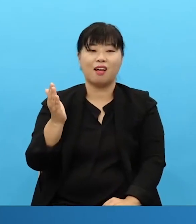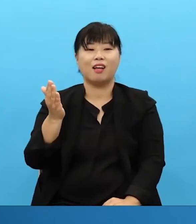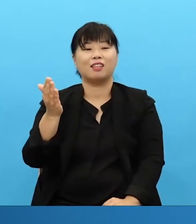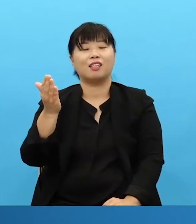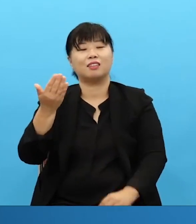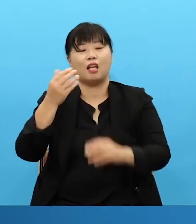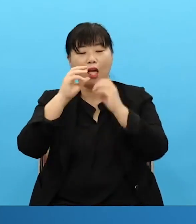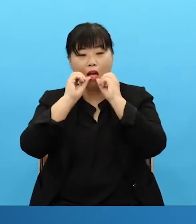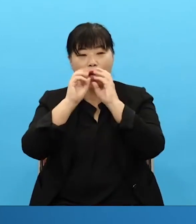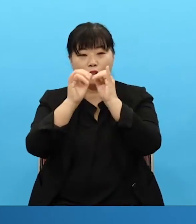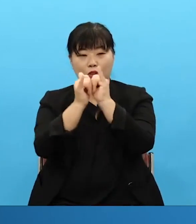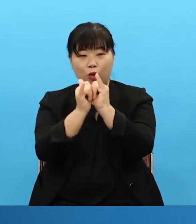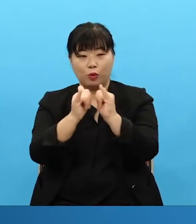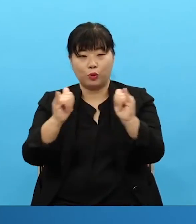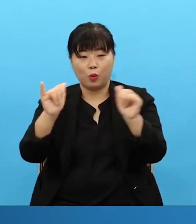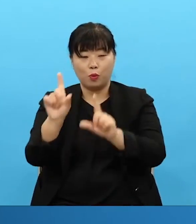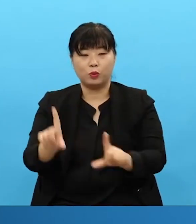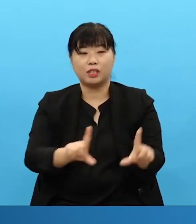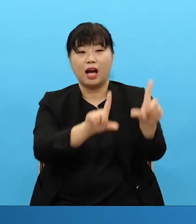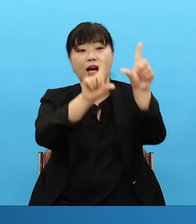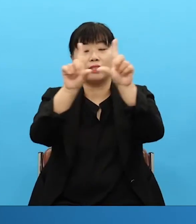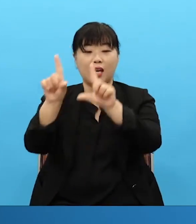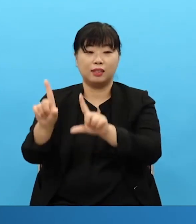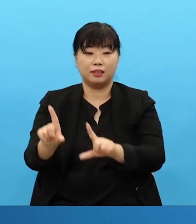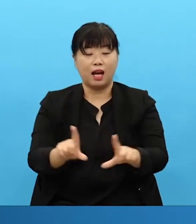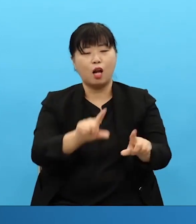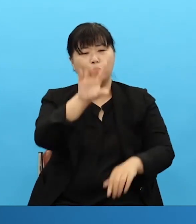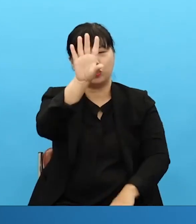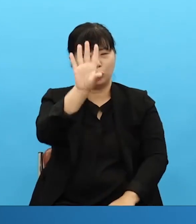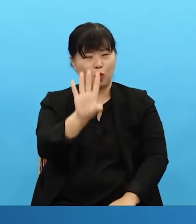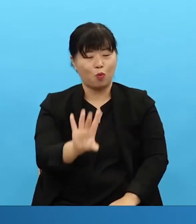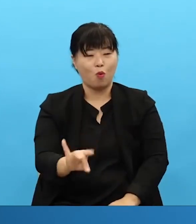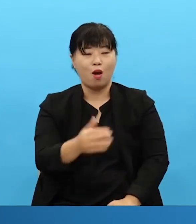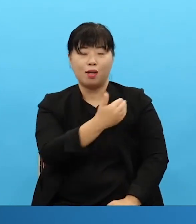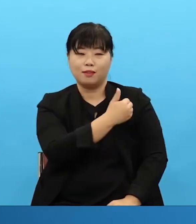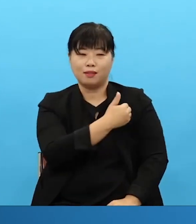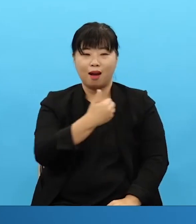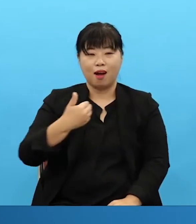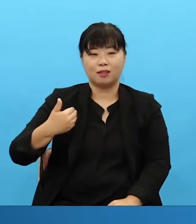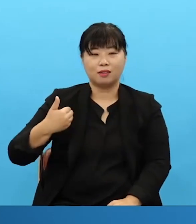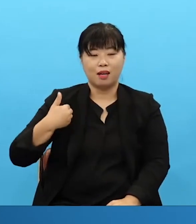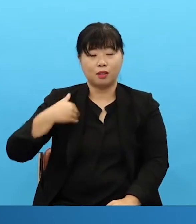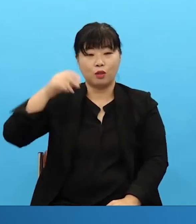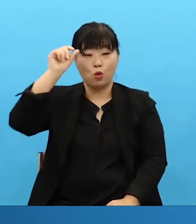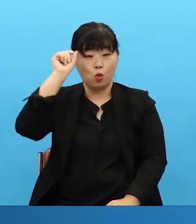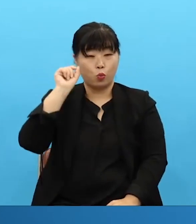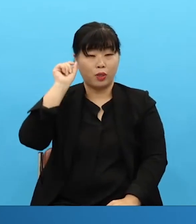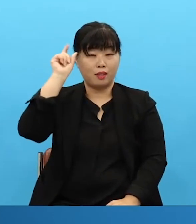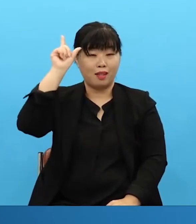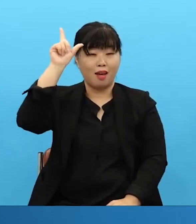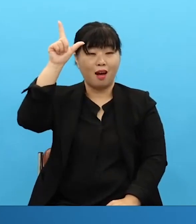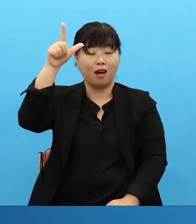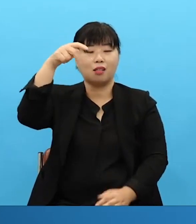전도자의 삶으로 당당히 위대하게